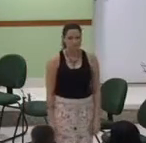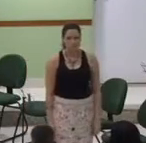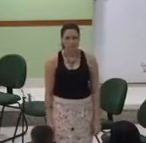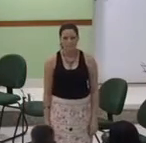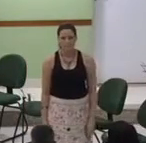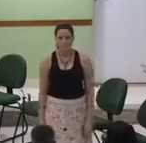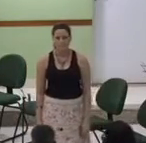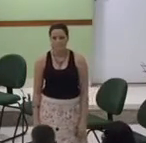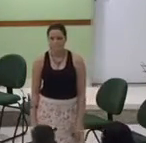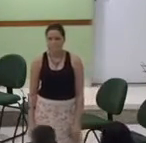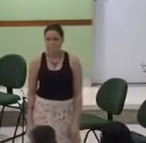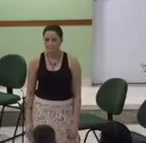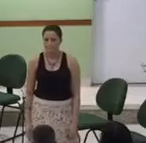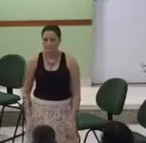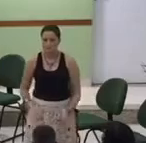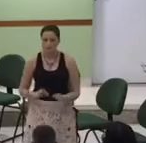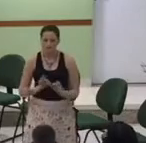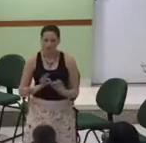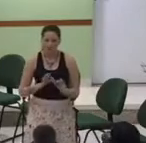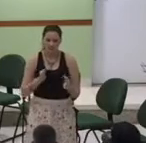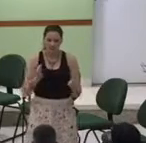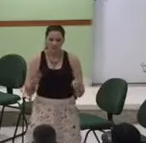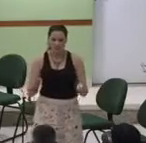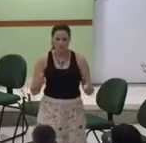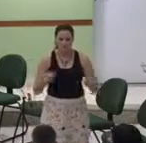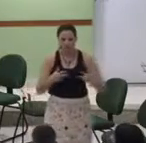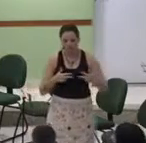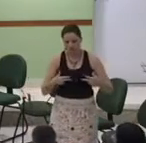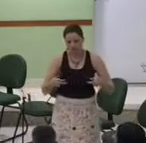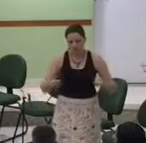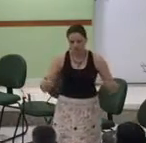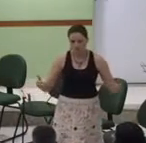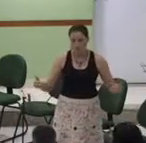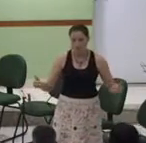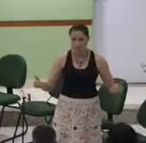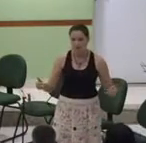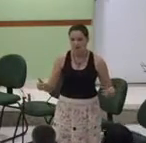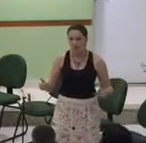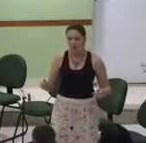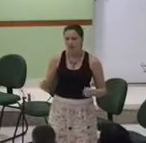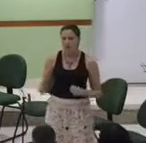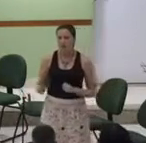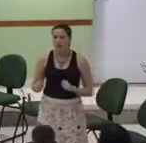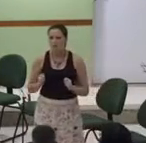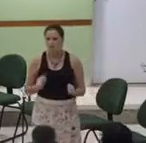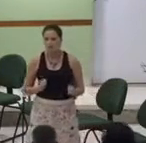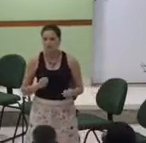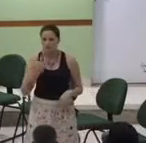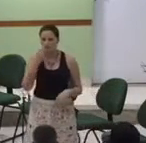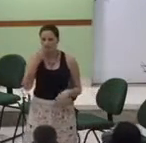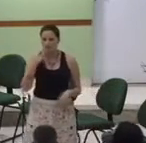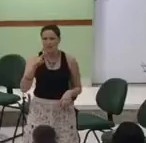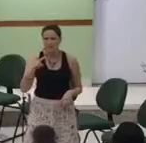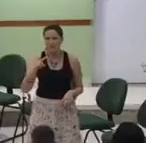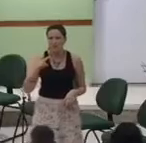Nas piscinas boias Posso ver tua